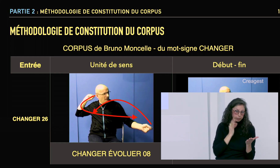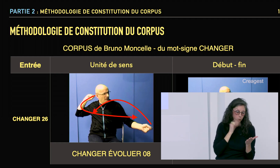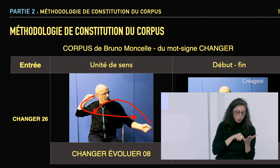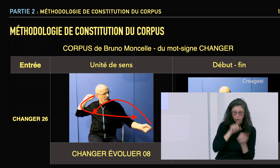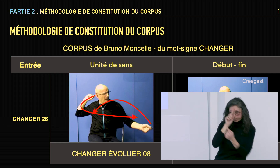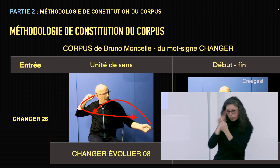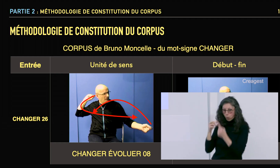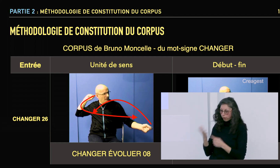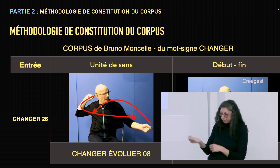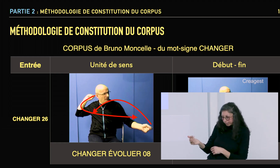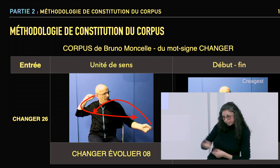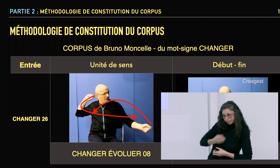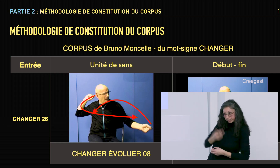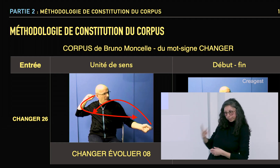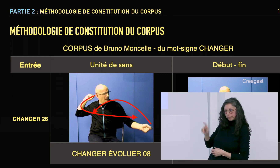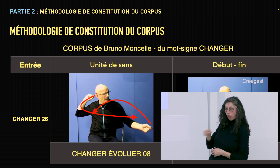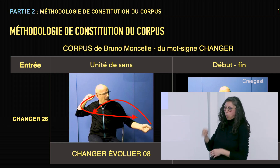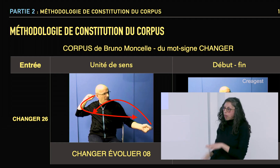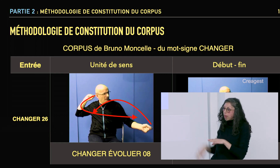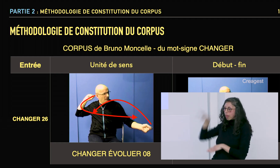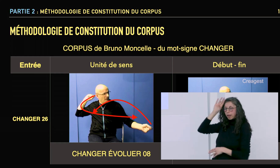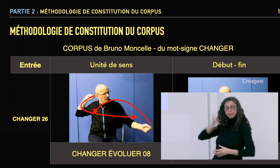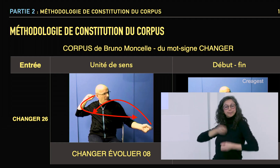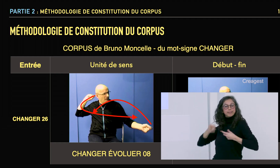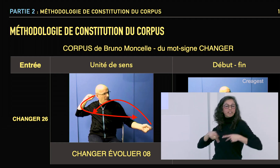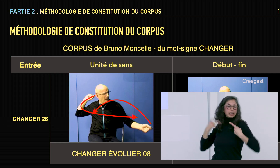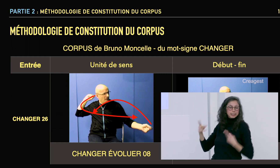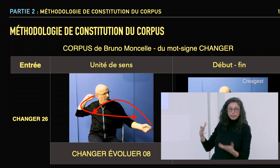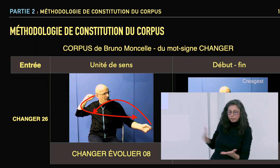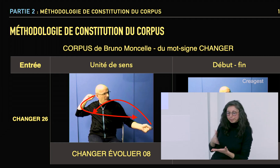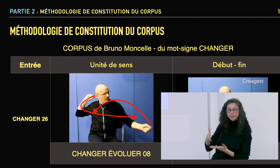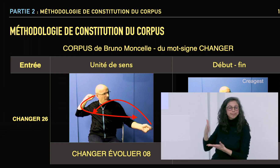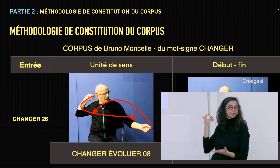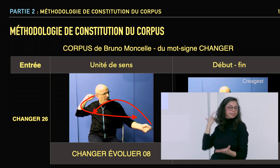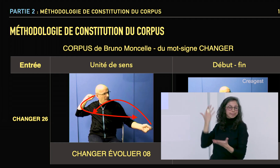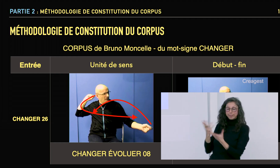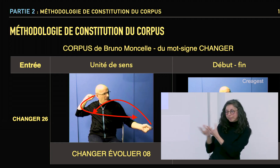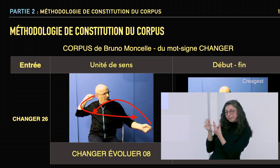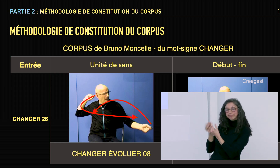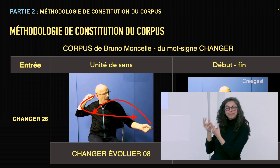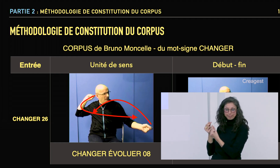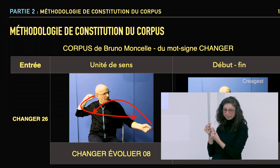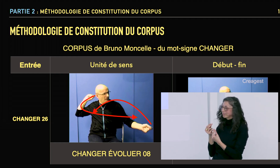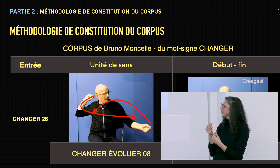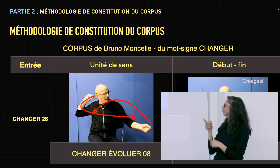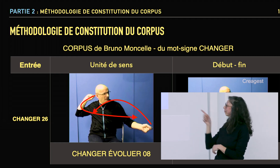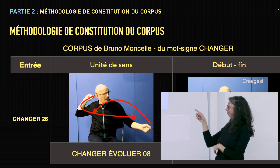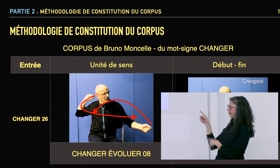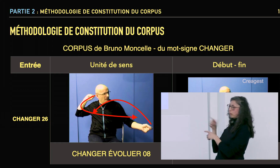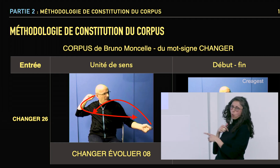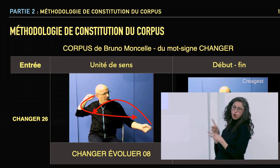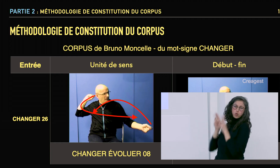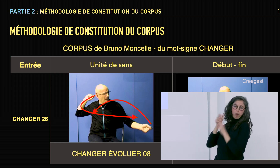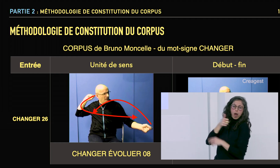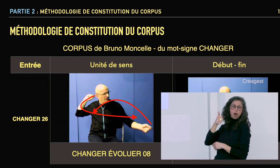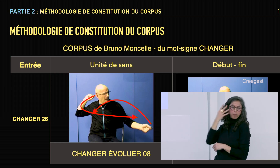L'équipe avait donc préparé en amont un ensemble de sujets, de questions pour que l'interlocuteur, en l'occurrence Bruno Moncel, puisse s'exprimer sur tout un tas de